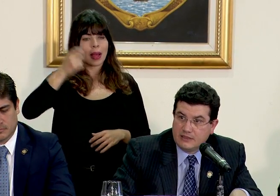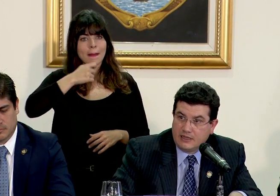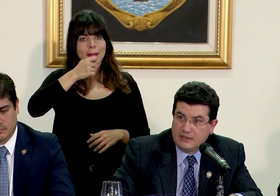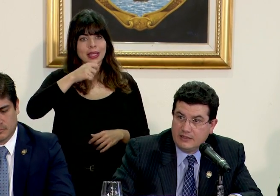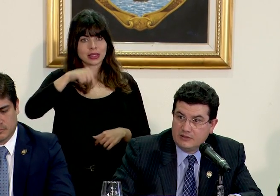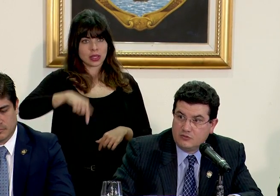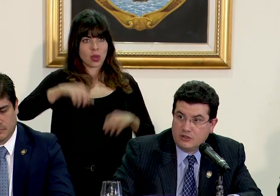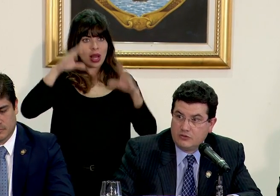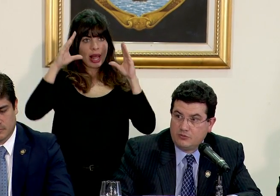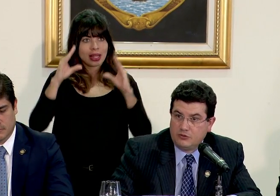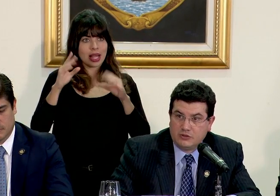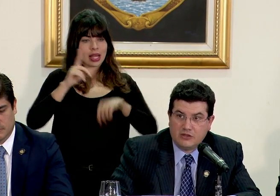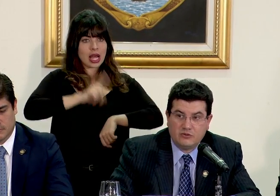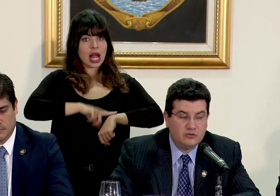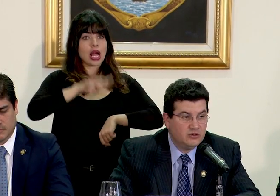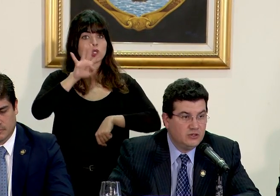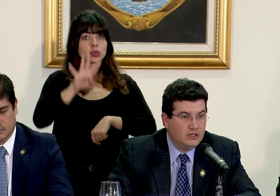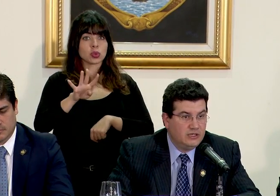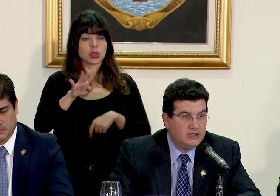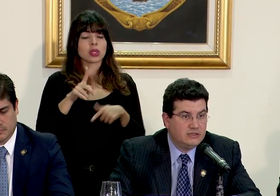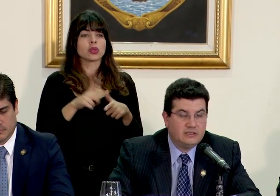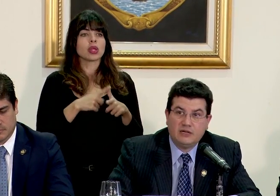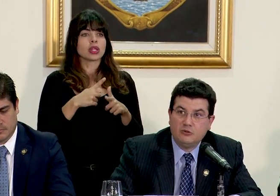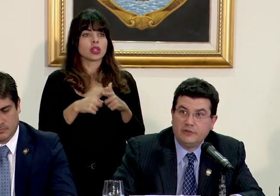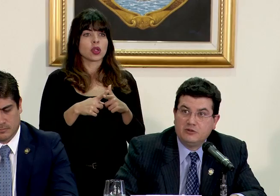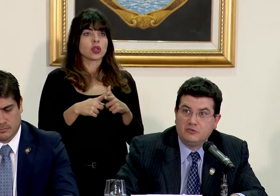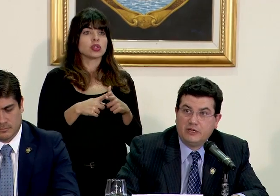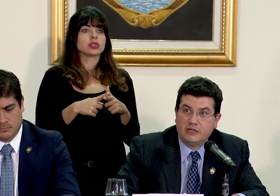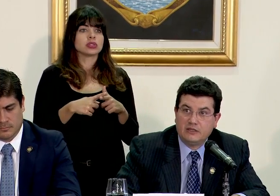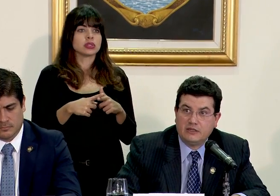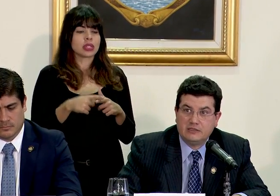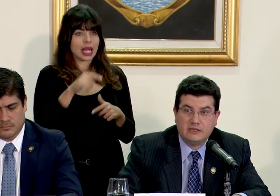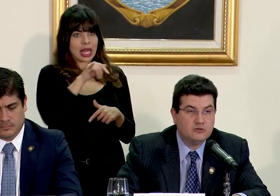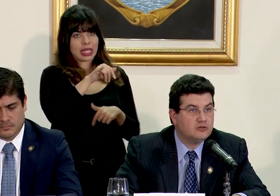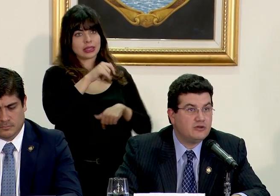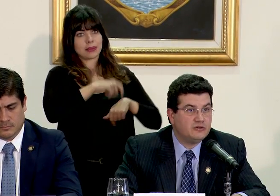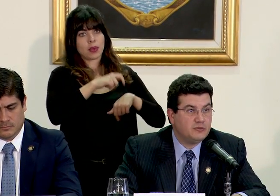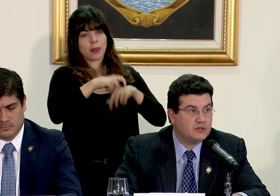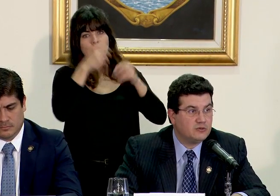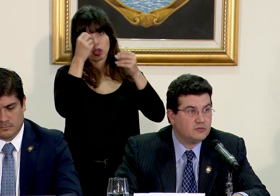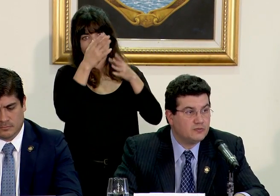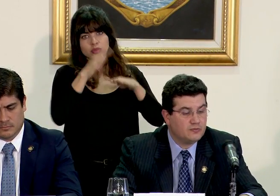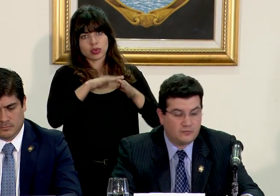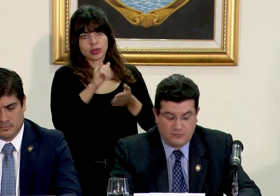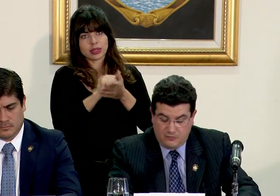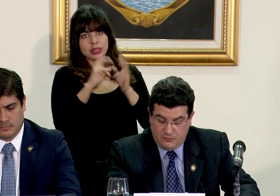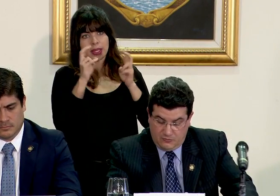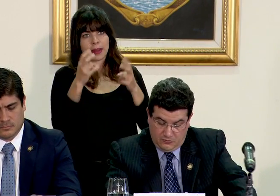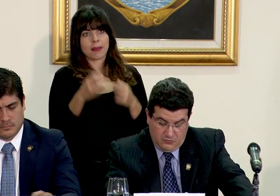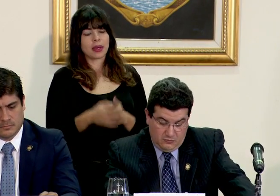de prensa esta tarde a las cuatro por lo tanto ese será el momento para hacer anuncios al respecto